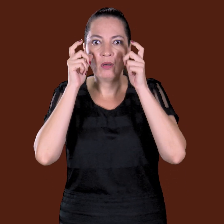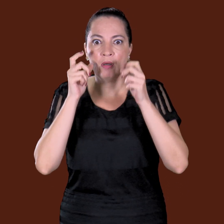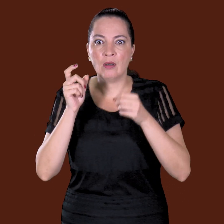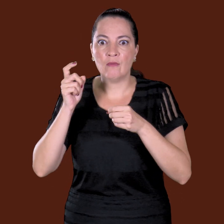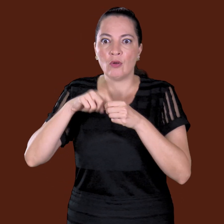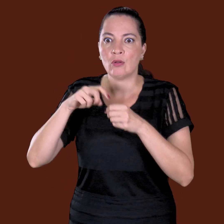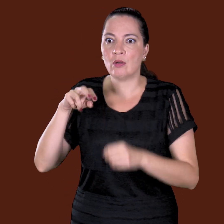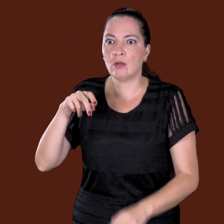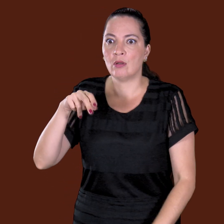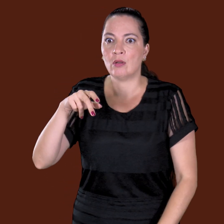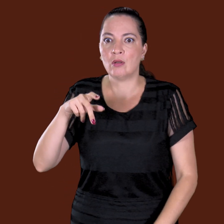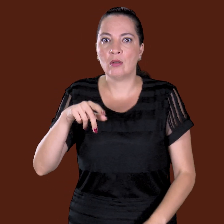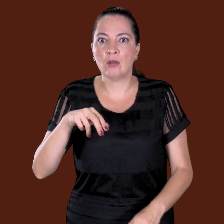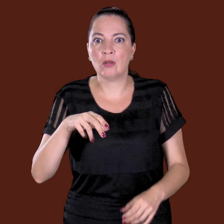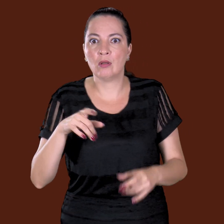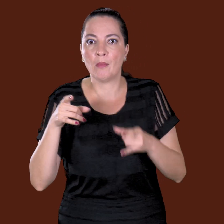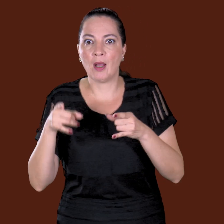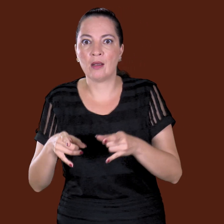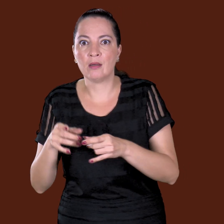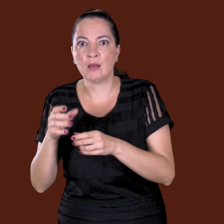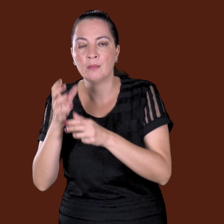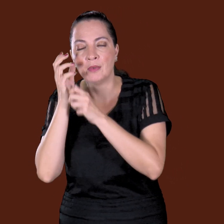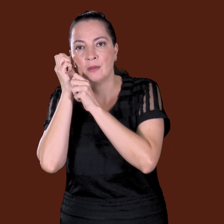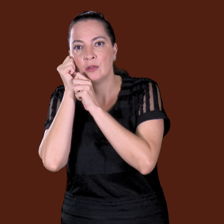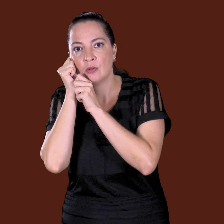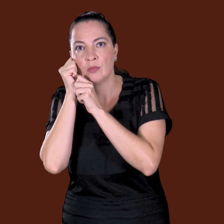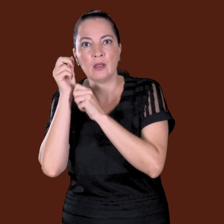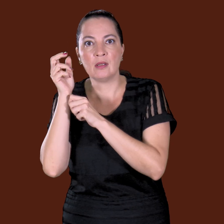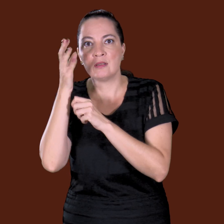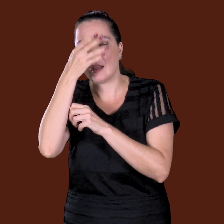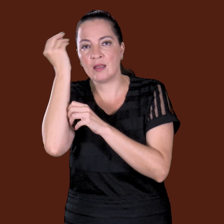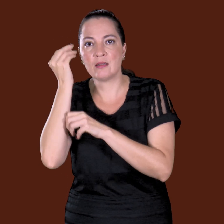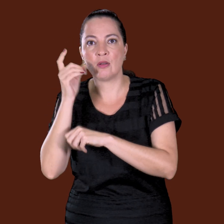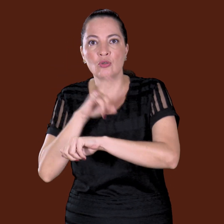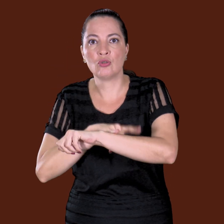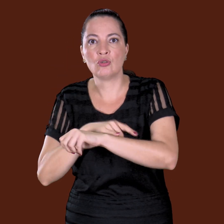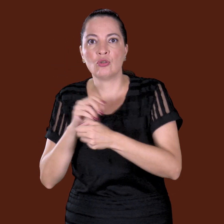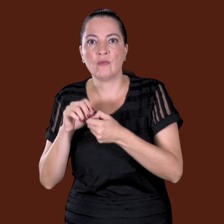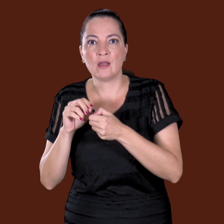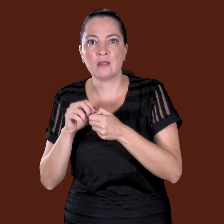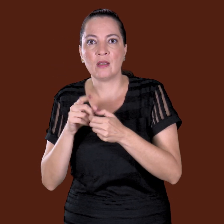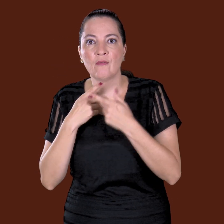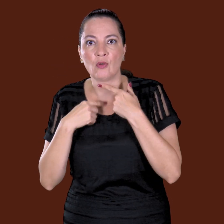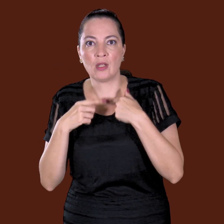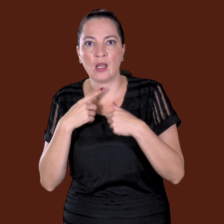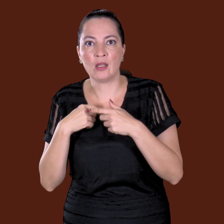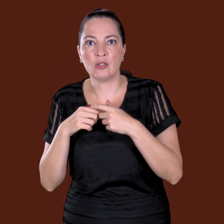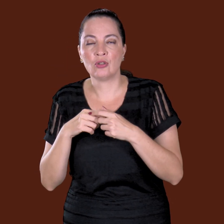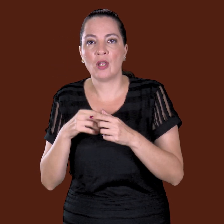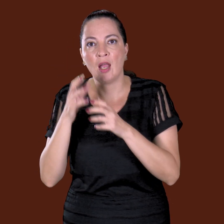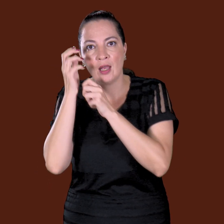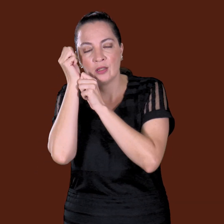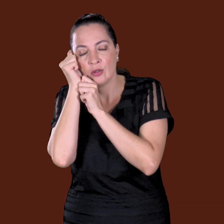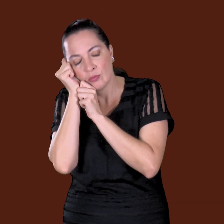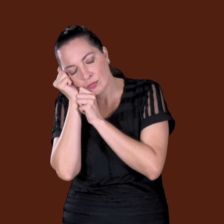voltou pro quarto, nem lembrou de mijar, nem nada, sabia? E deitou e dormiu de novo.